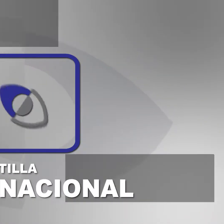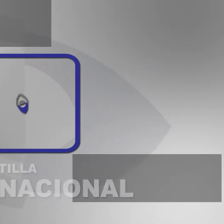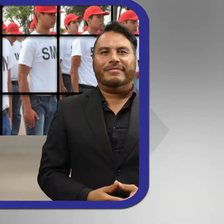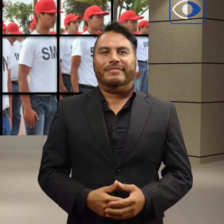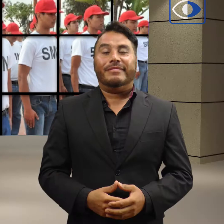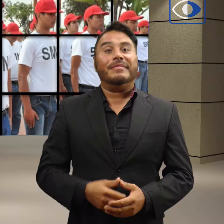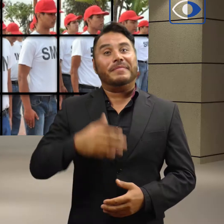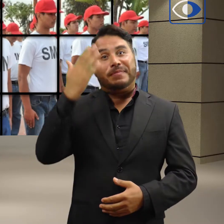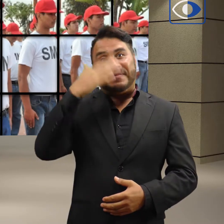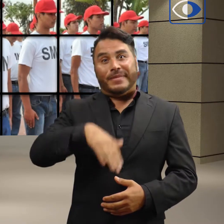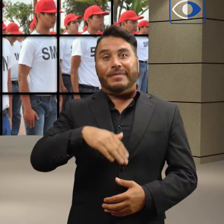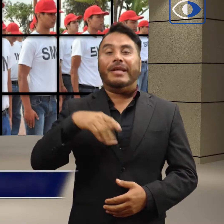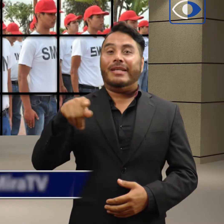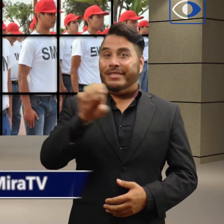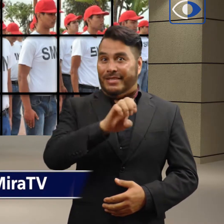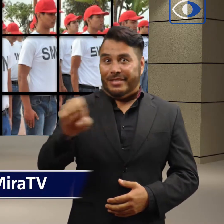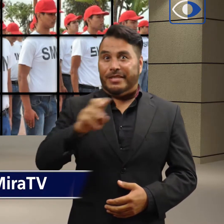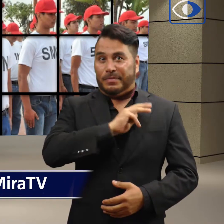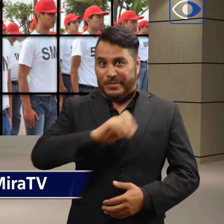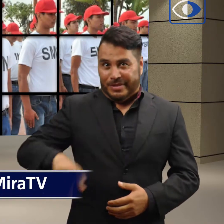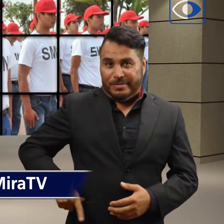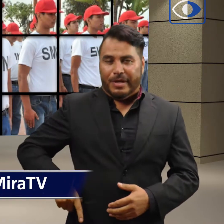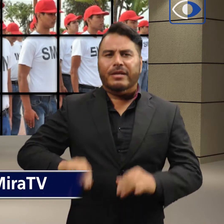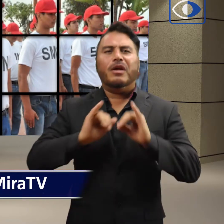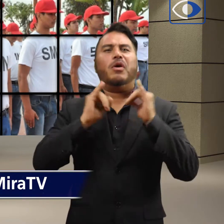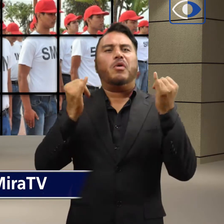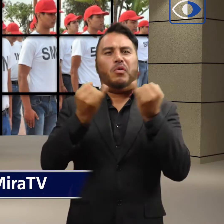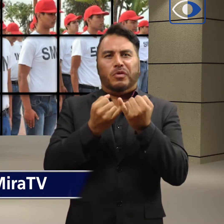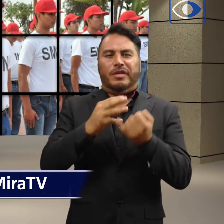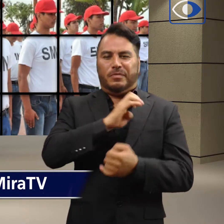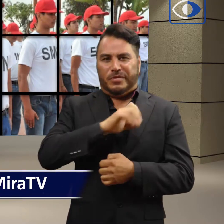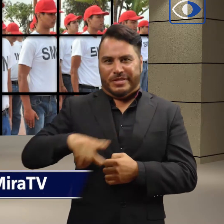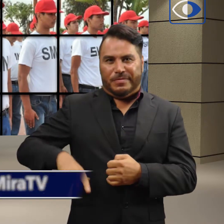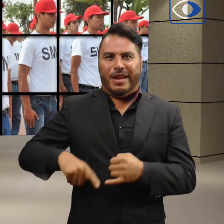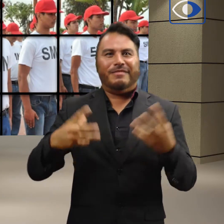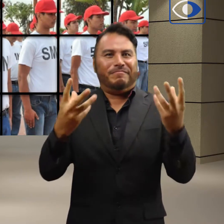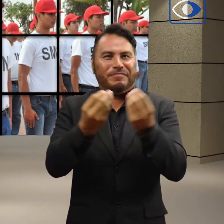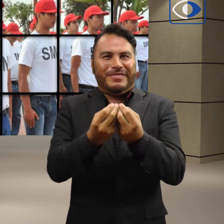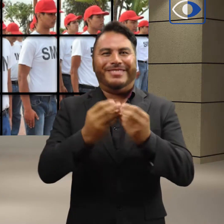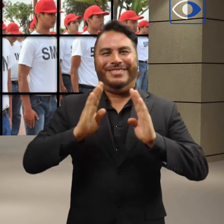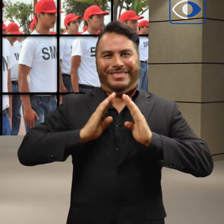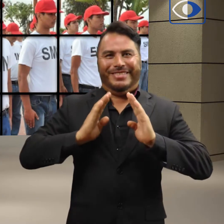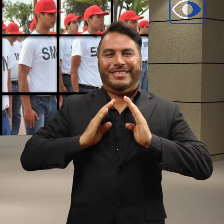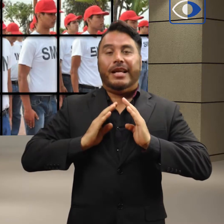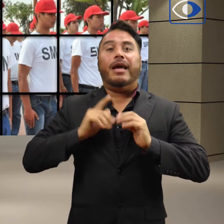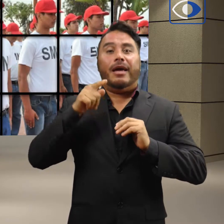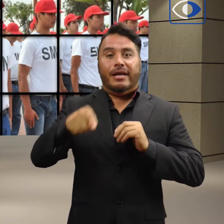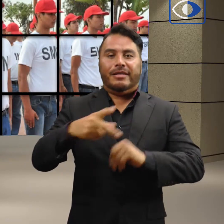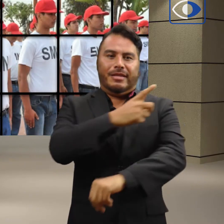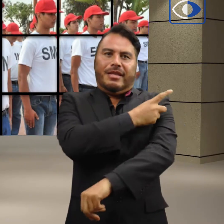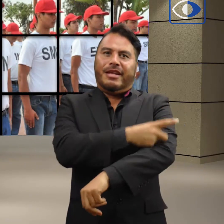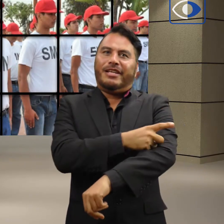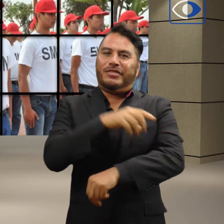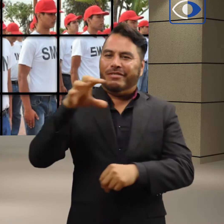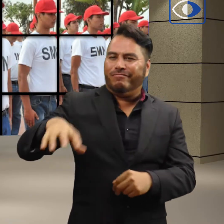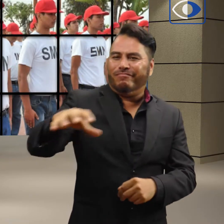La Junta Municipal de Reclutamiento del XXII Ayuntamiento de Ensenada llevará a cabo visitas en las